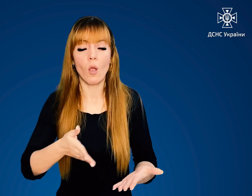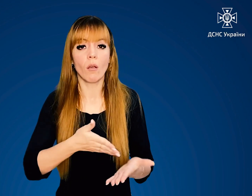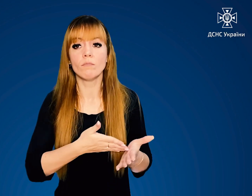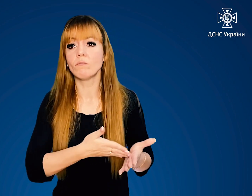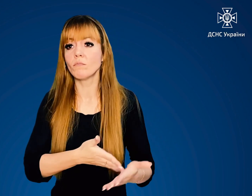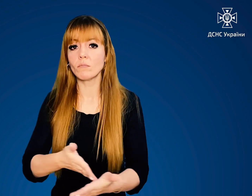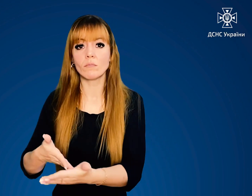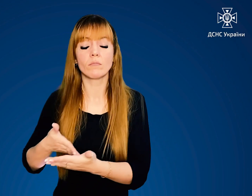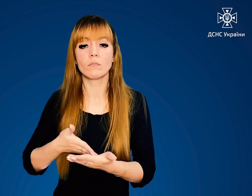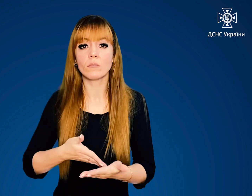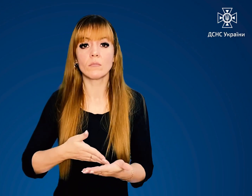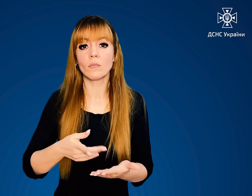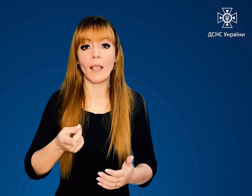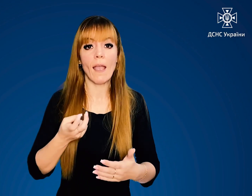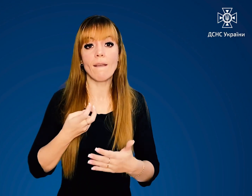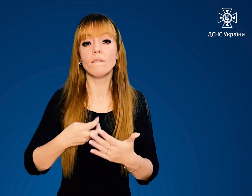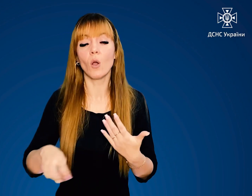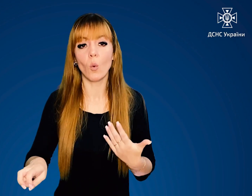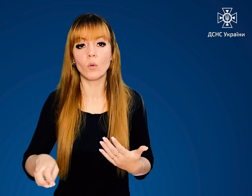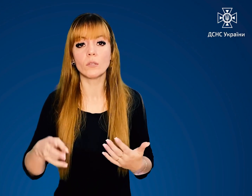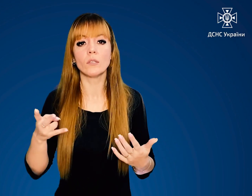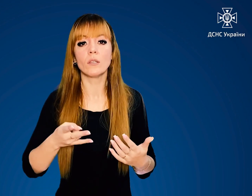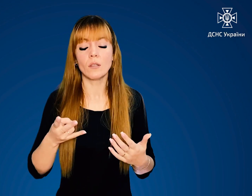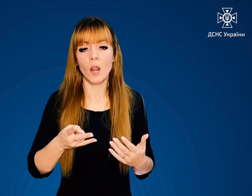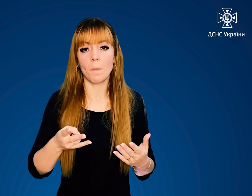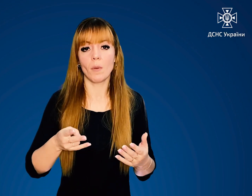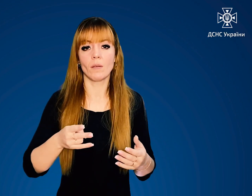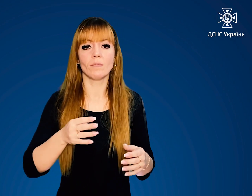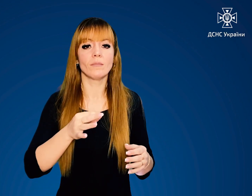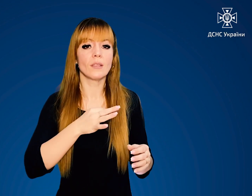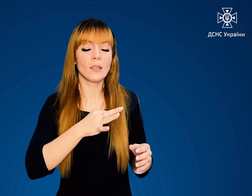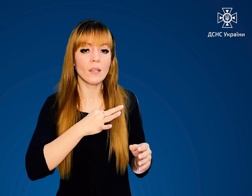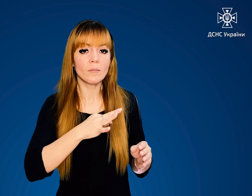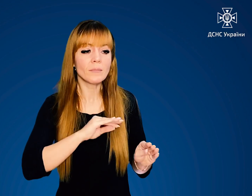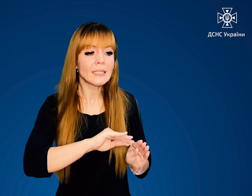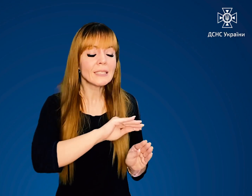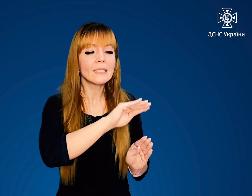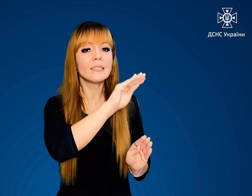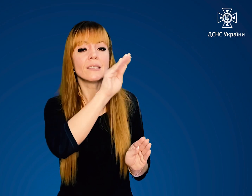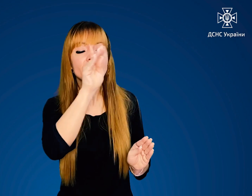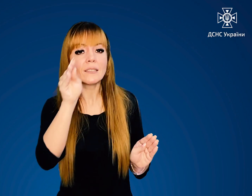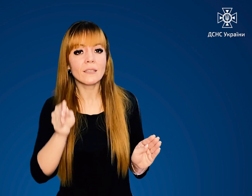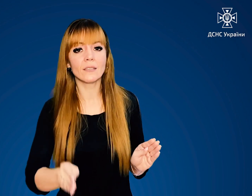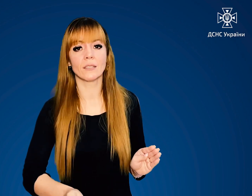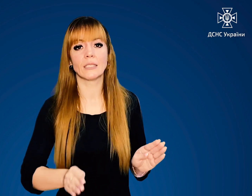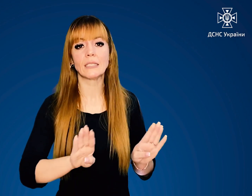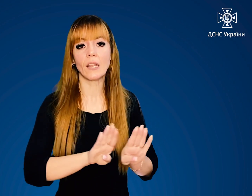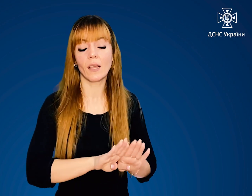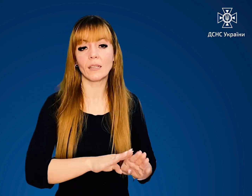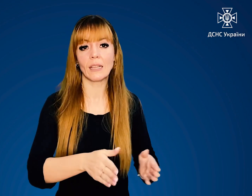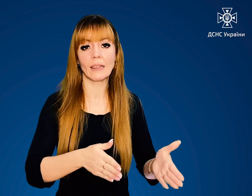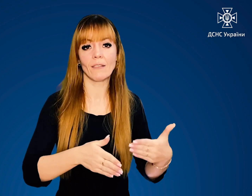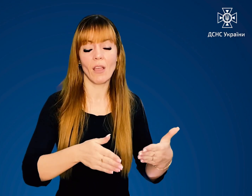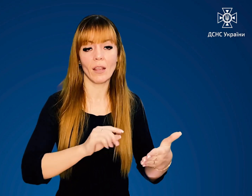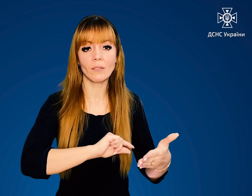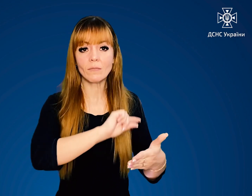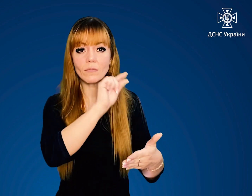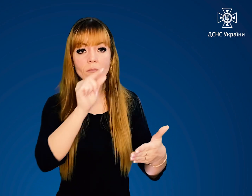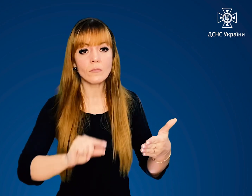шляхів евакуації, необхідно затулити ганчірками всі шпарини по периметру дверей та під ними, щоб